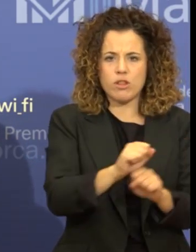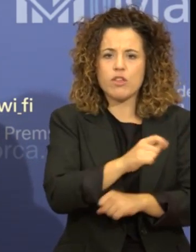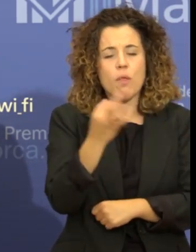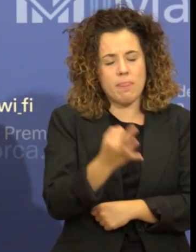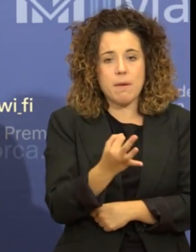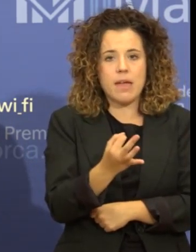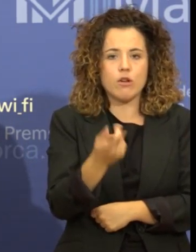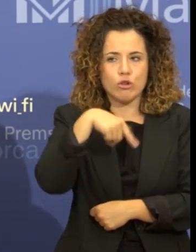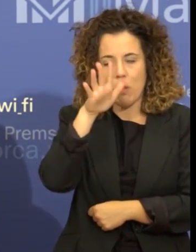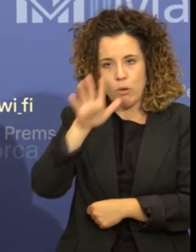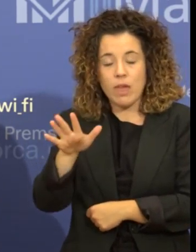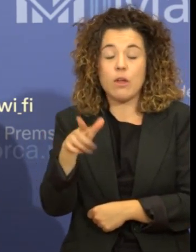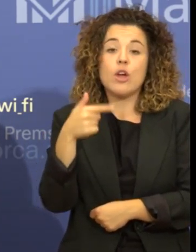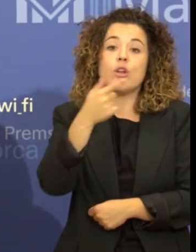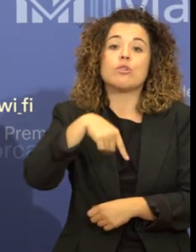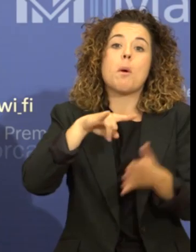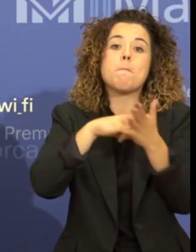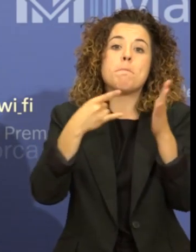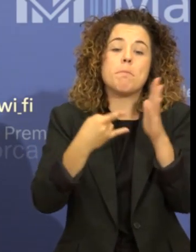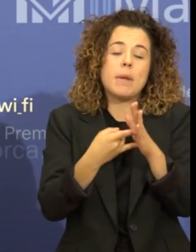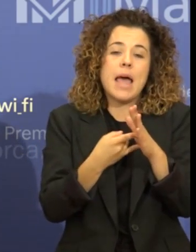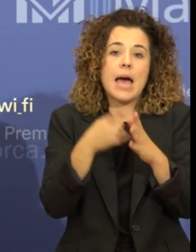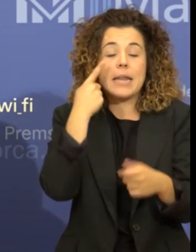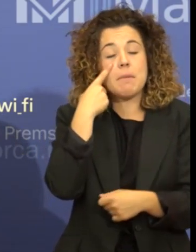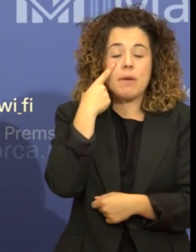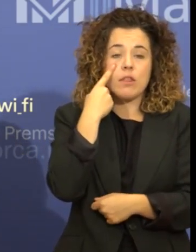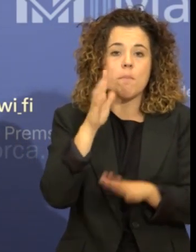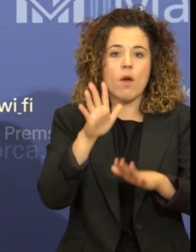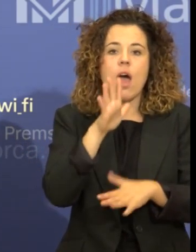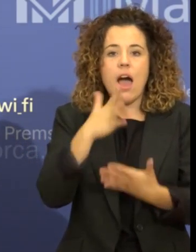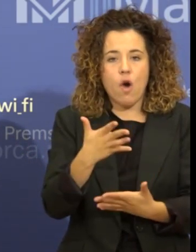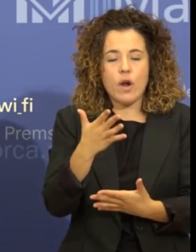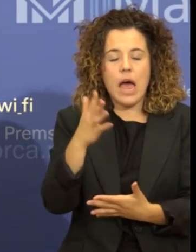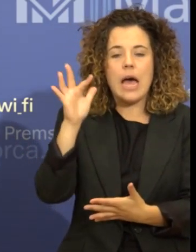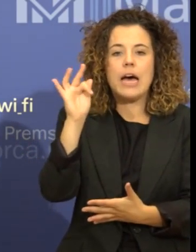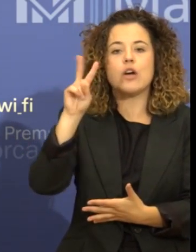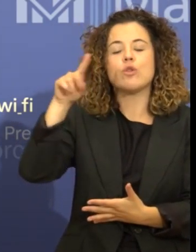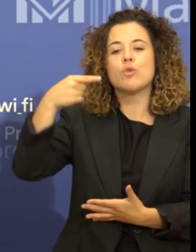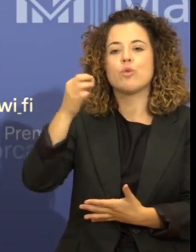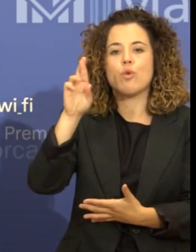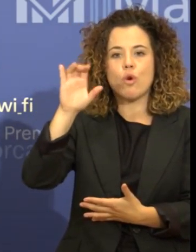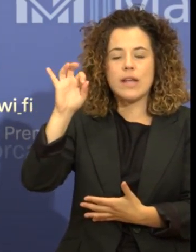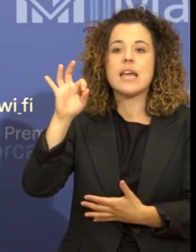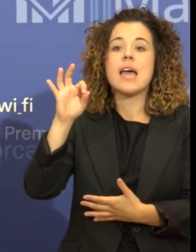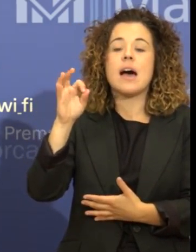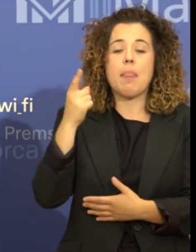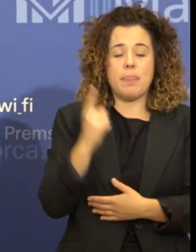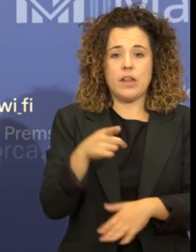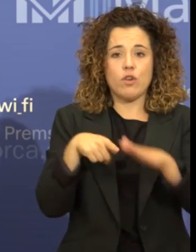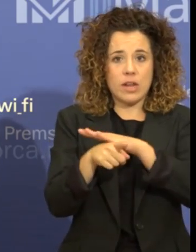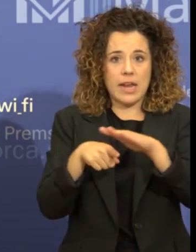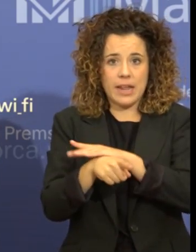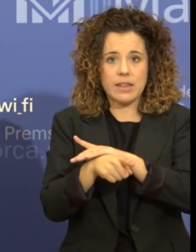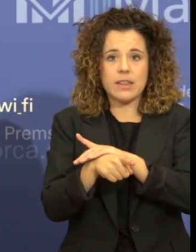una mica el pla d'inspecció, però en Tomeu Togor és el gerent de l'agència i disciplina urbanística,